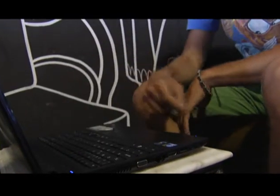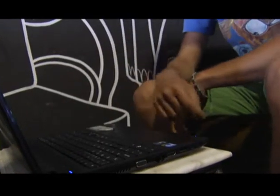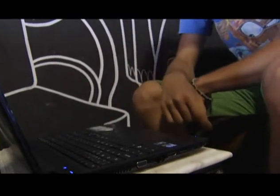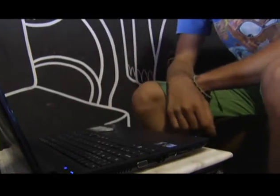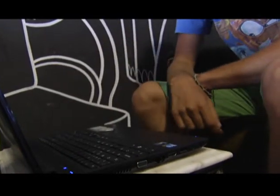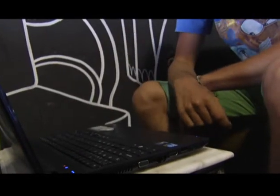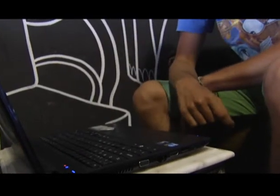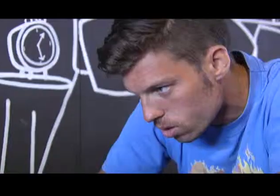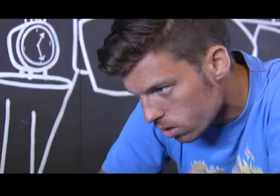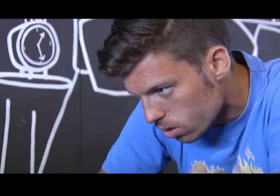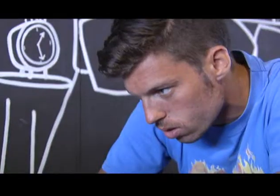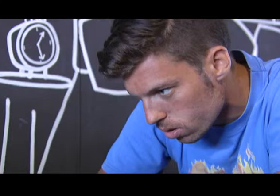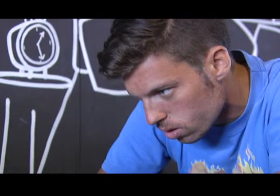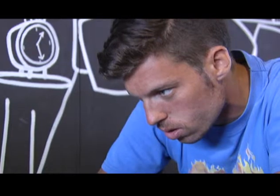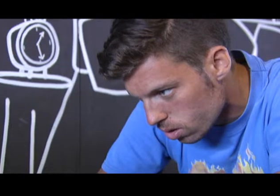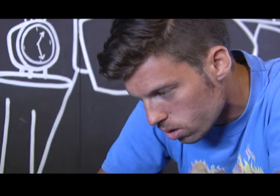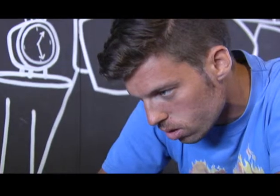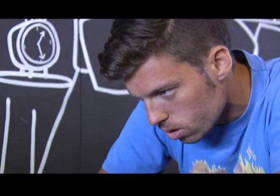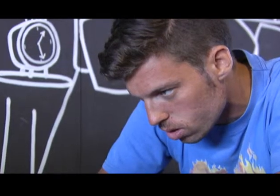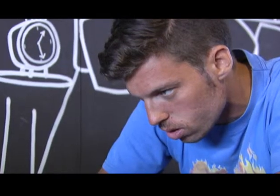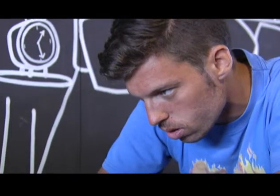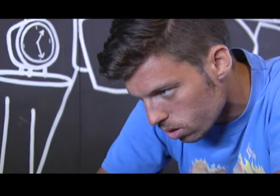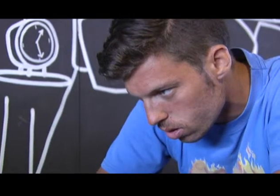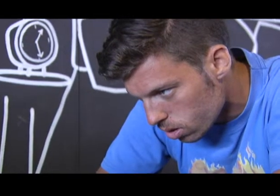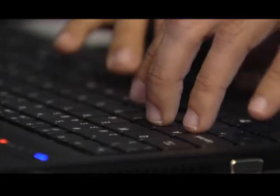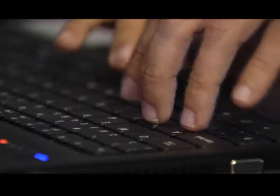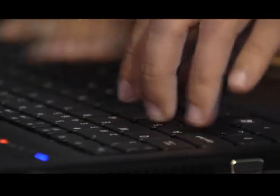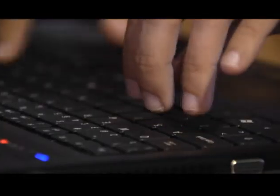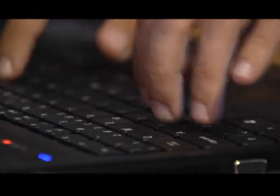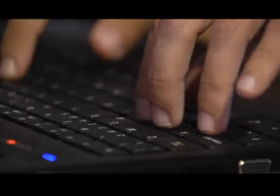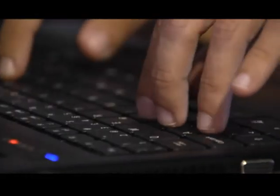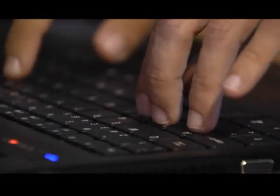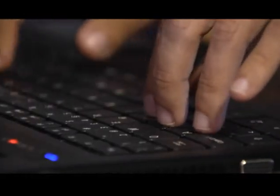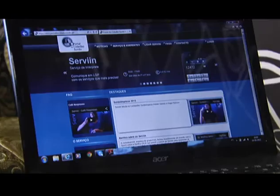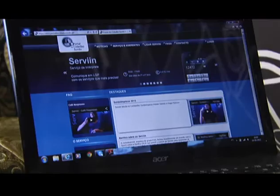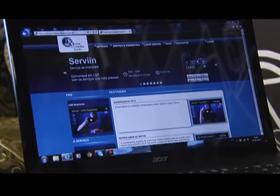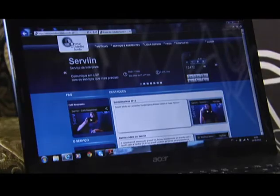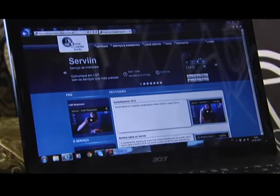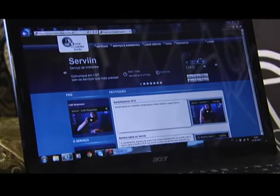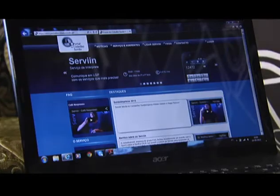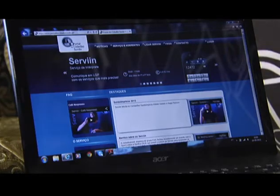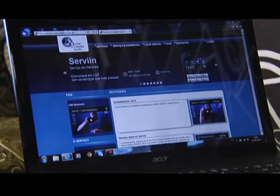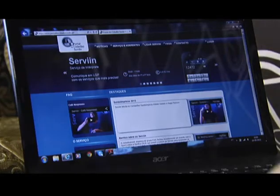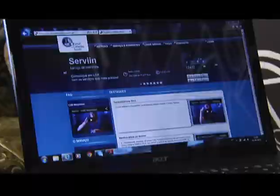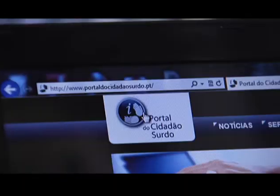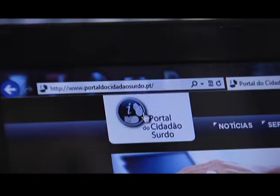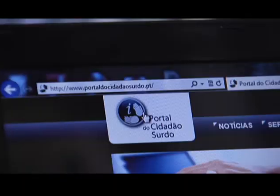Antes tinha de pedir a alguém que o ajudasse a comunicar com o seu banco. Agora já o faz de forma autónoma.